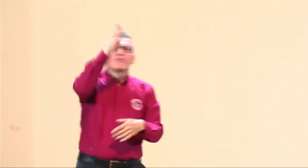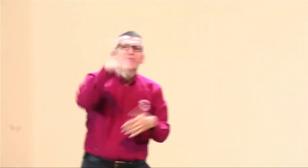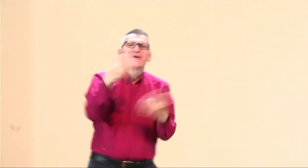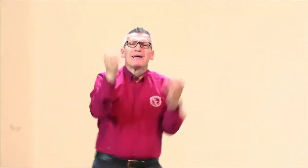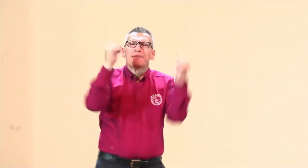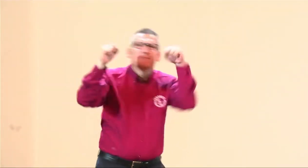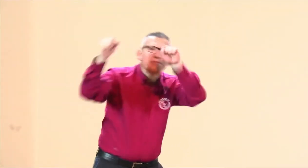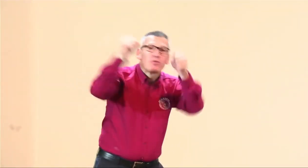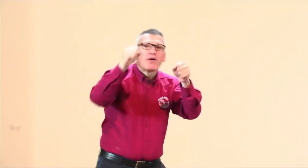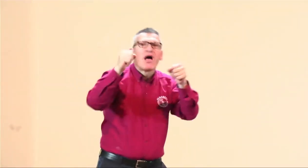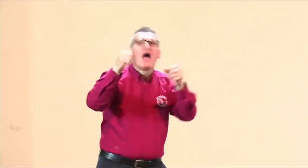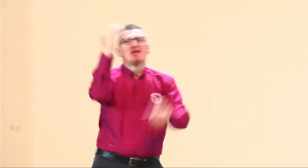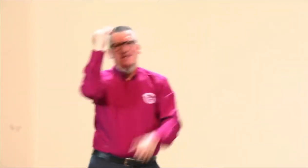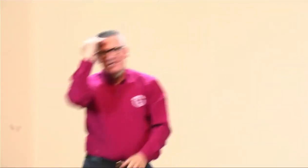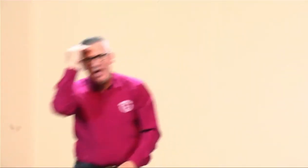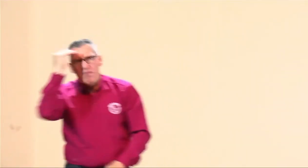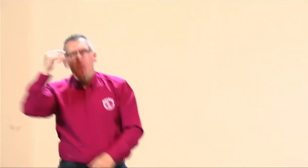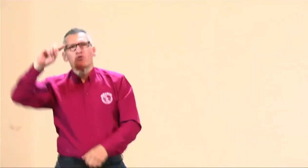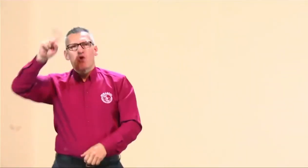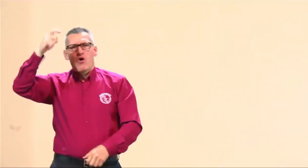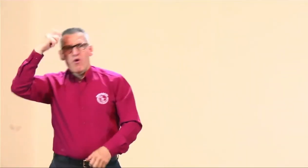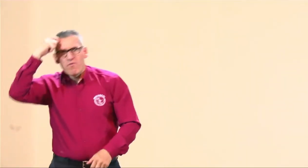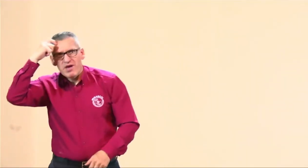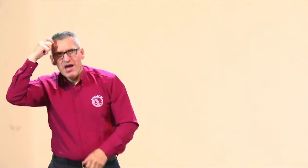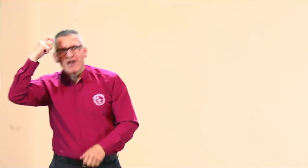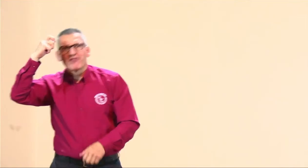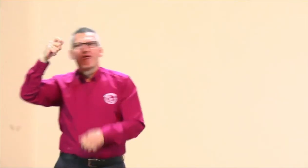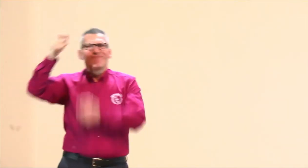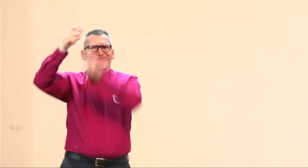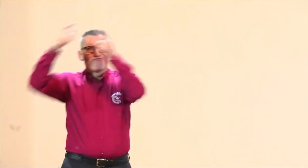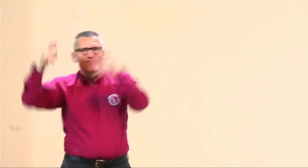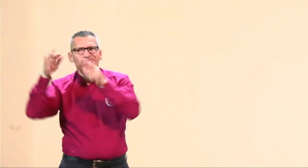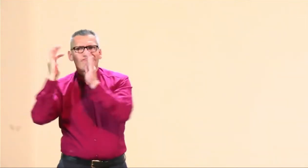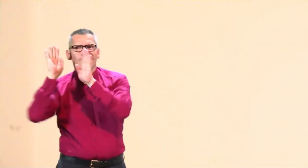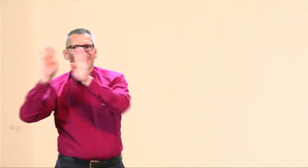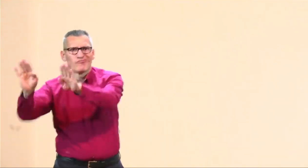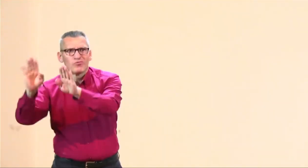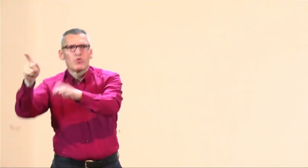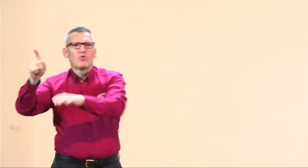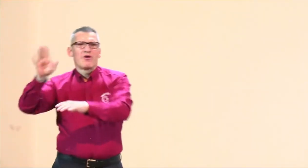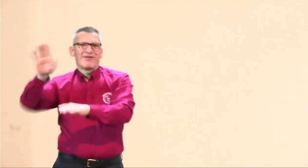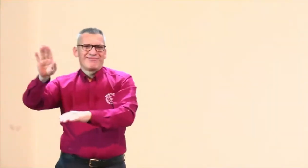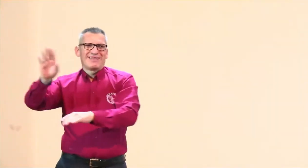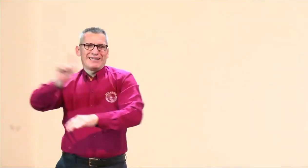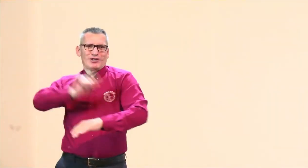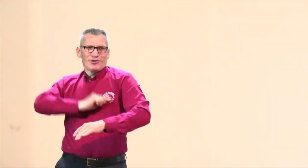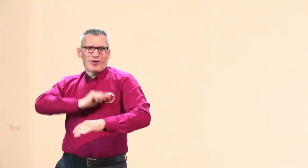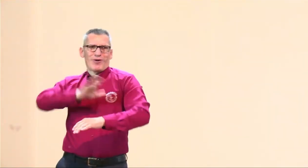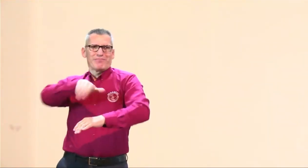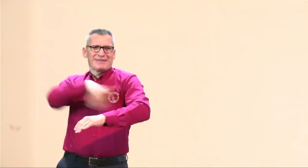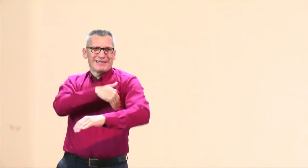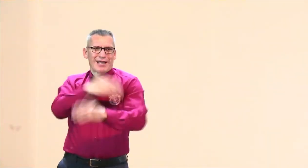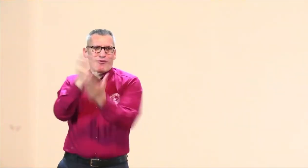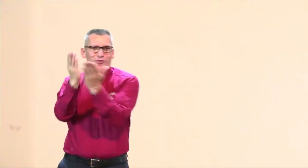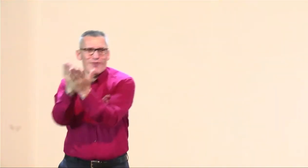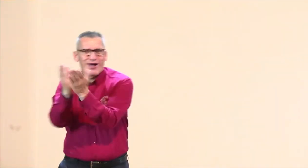de los niños, niñas sordas y seguramente les preocupa lo que viene hacia el futuro. Seguramente también están